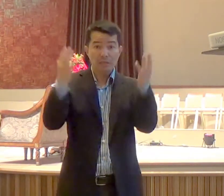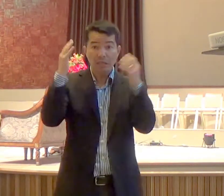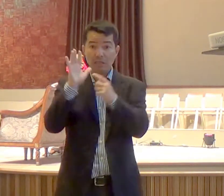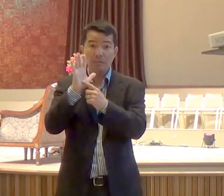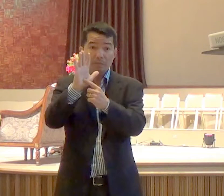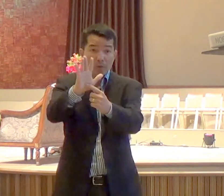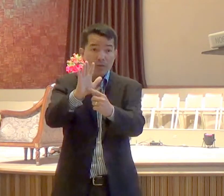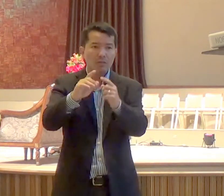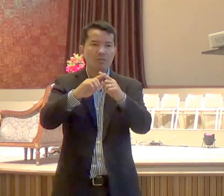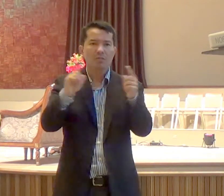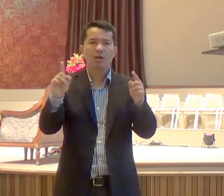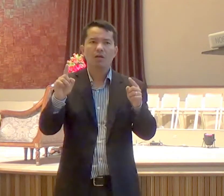deu para entender?